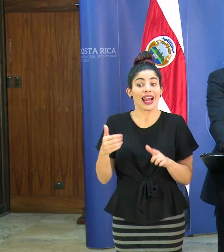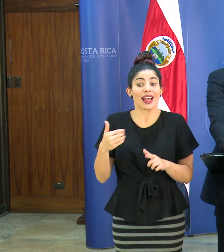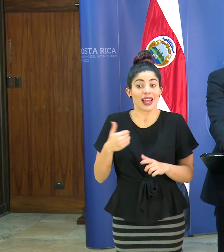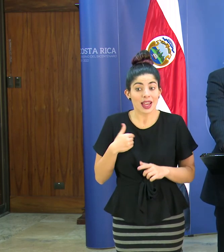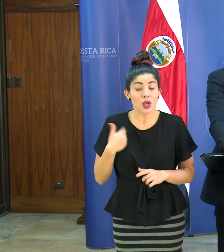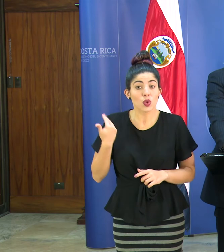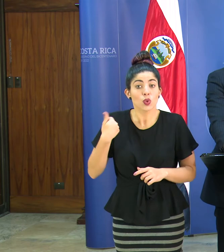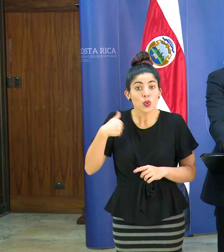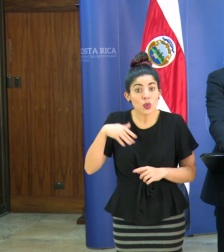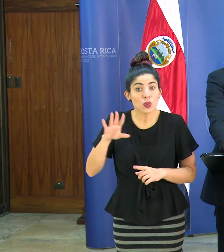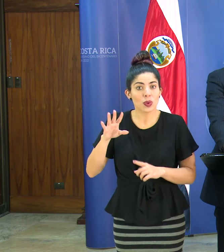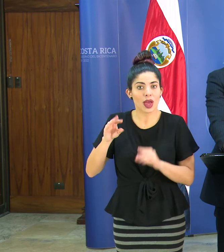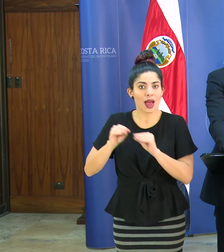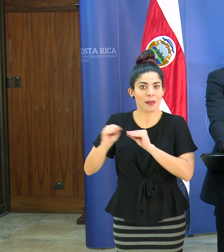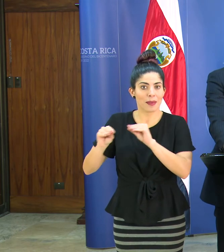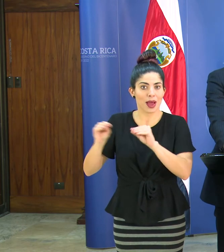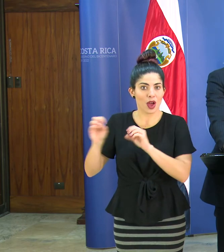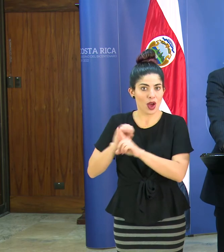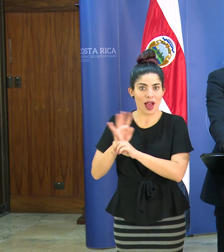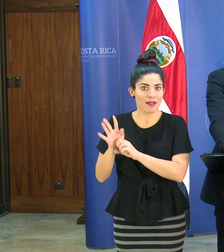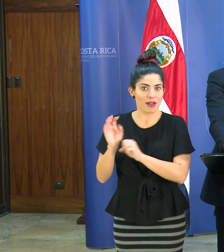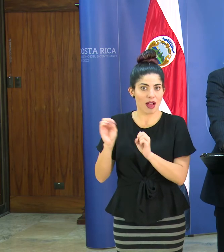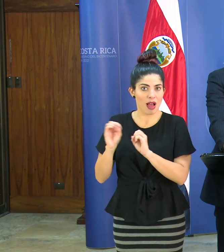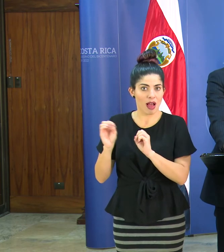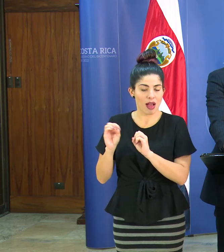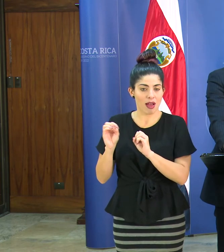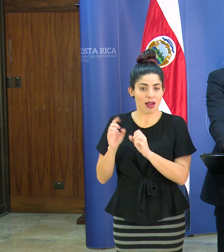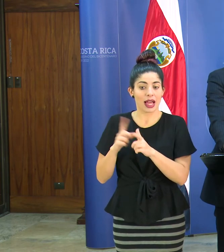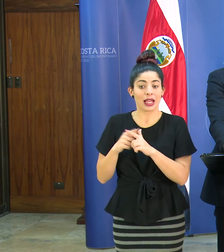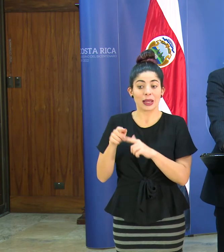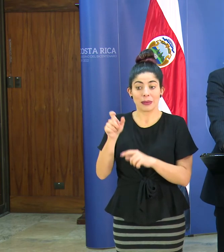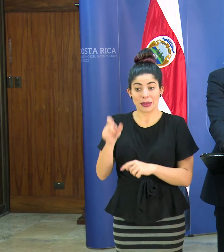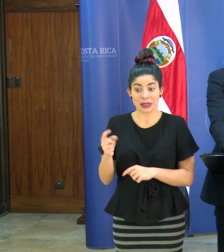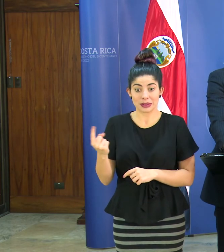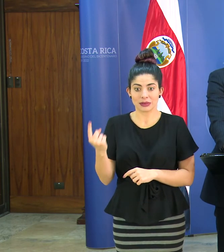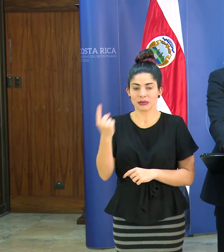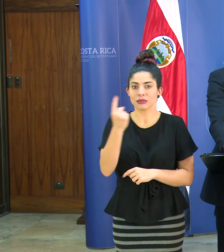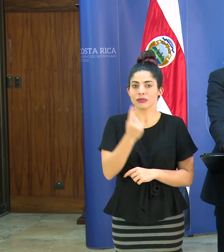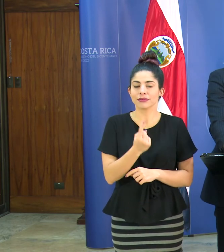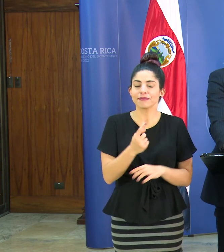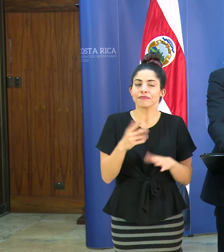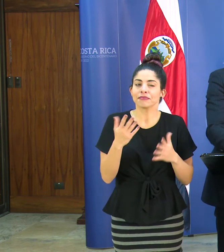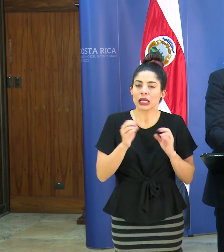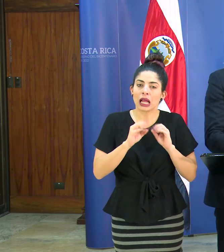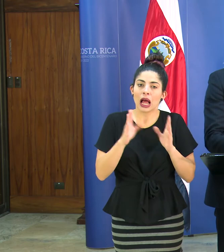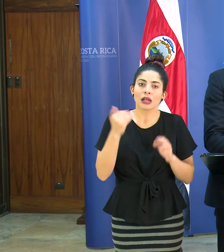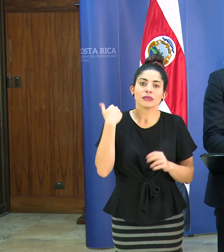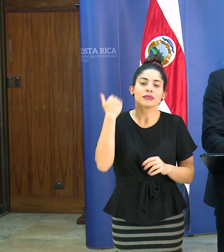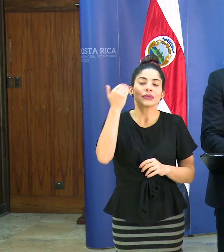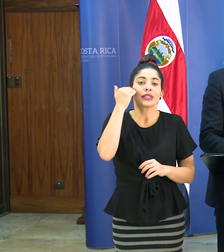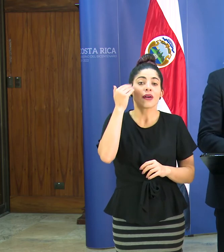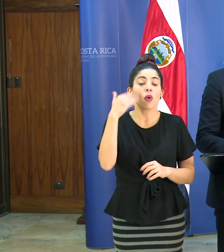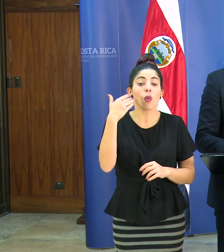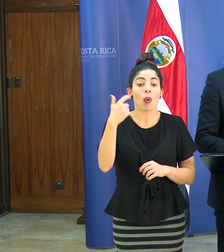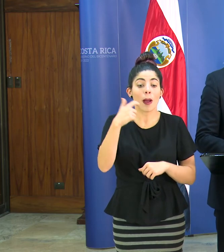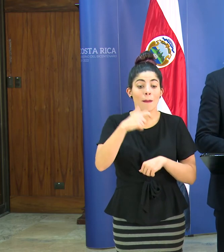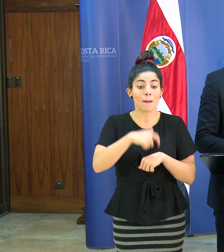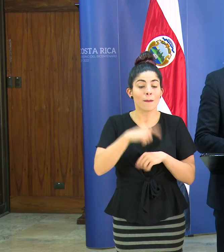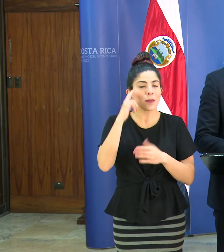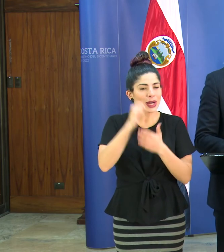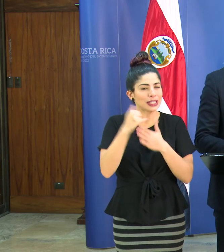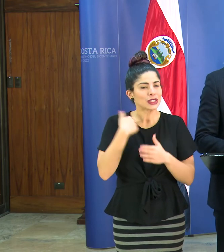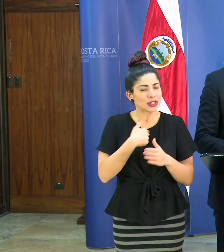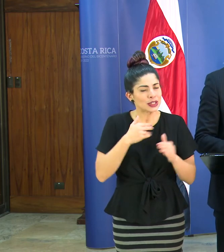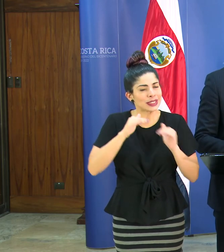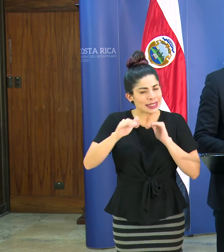transmisión activa y eso justamente hace que claro sabemos que en el momento que por eso es el llamado